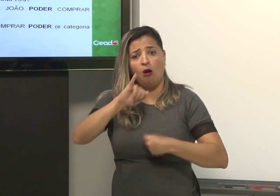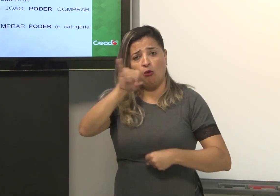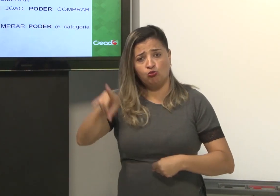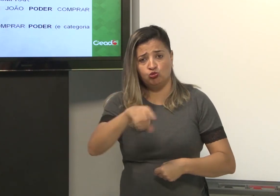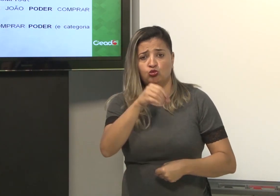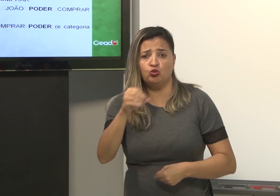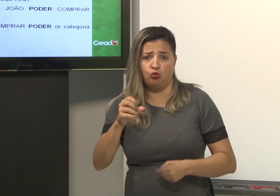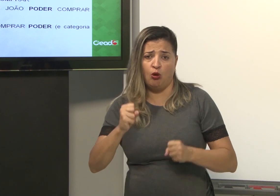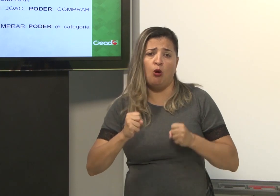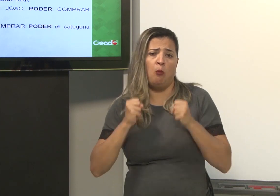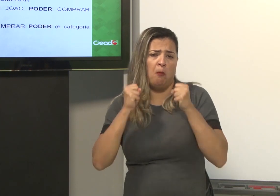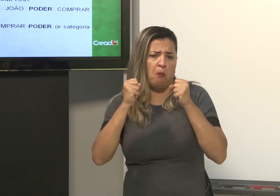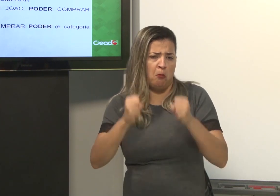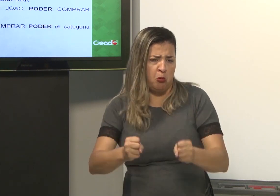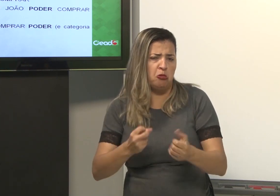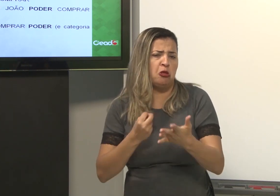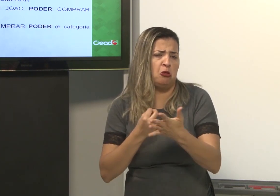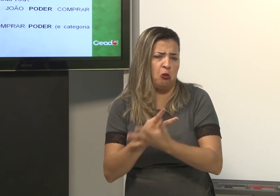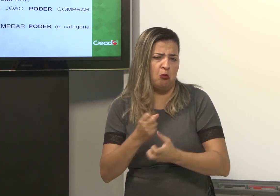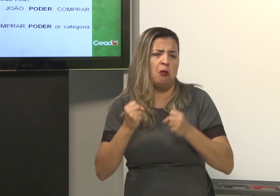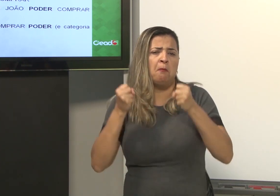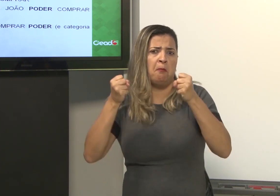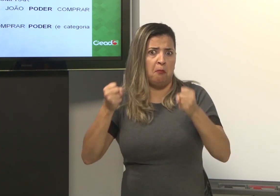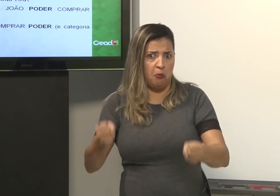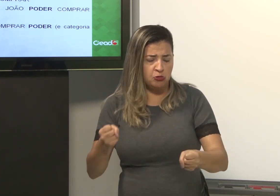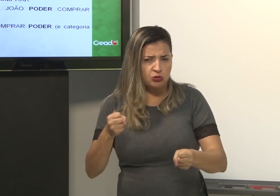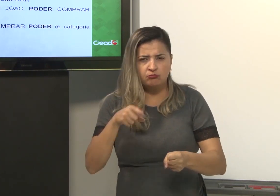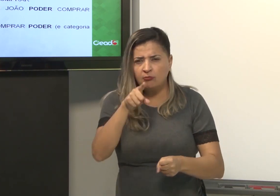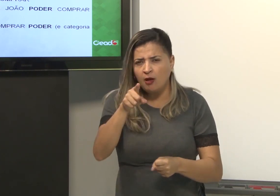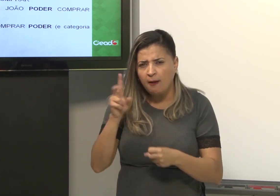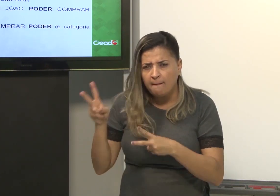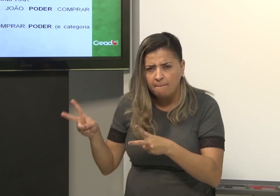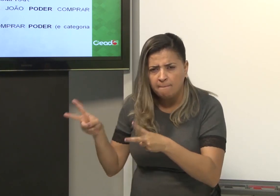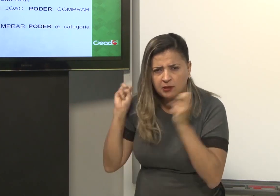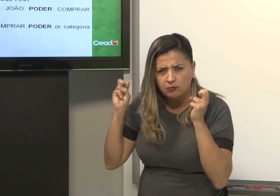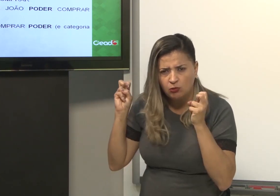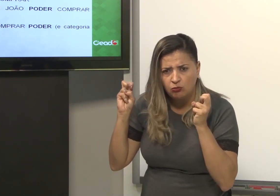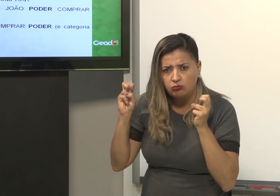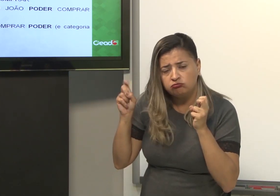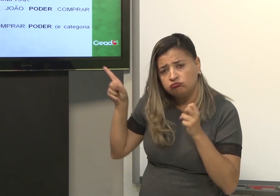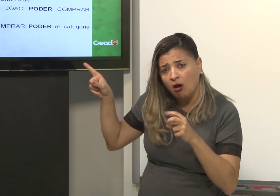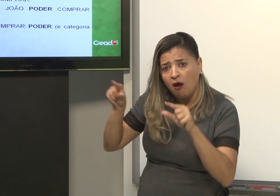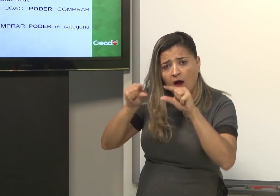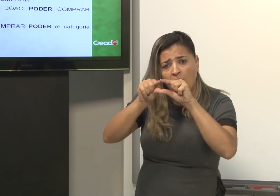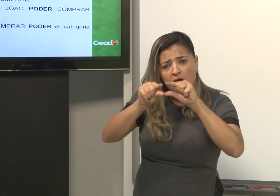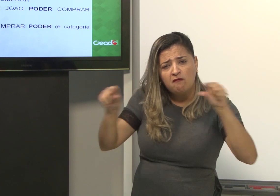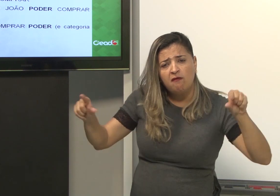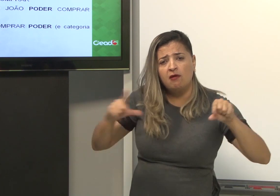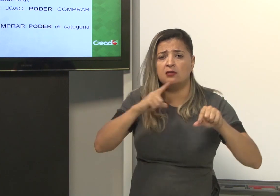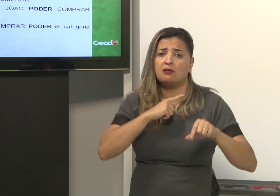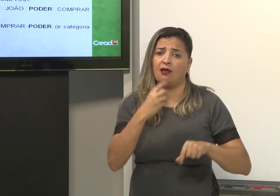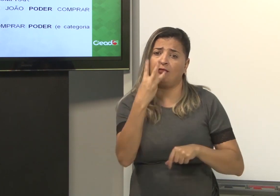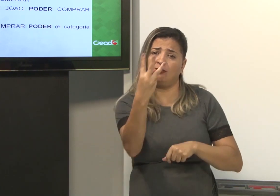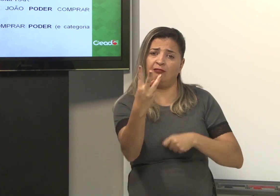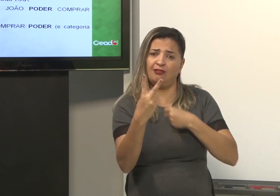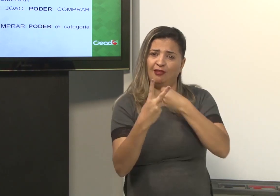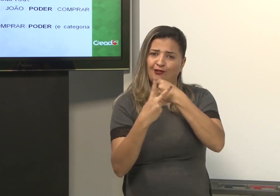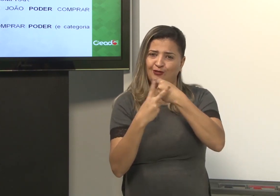O João pode comprar um carro. Pode. Você percebeu o quê? Nessa frase tem três verbos.